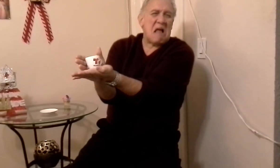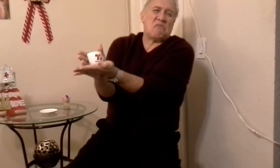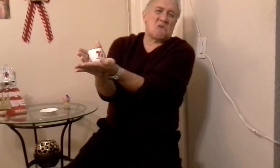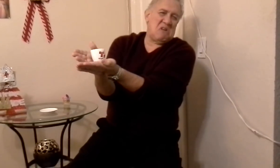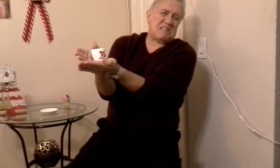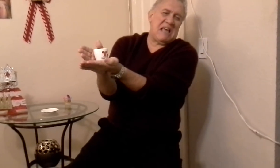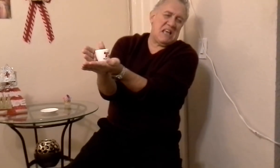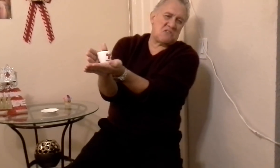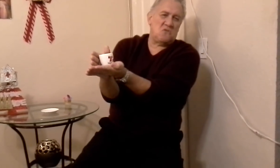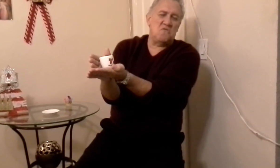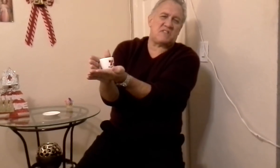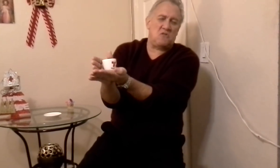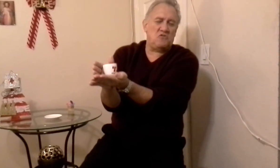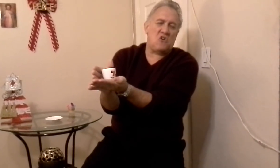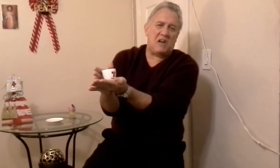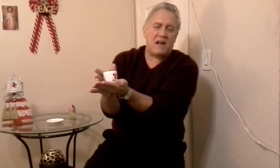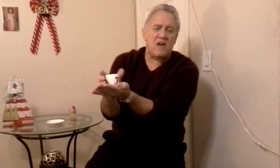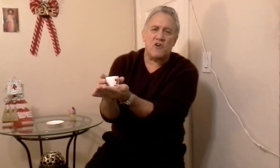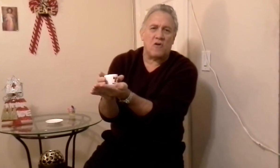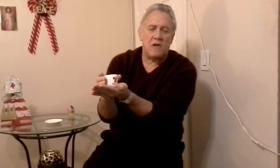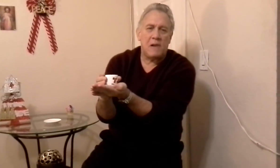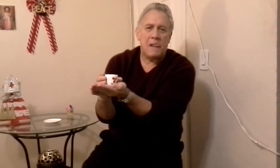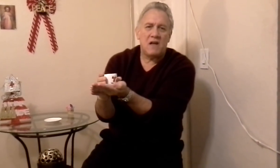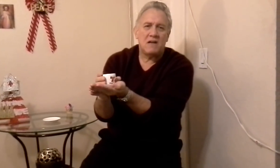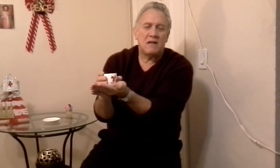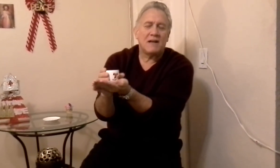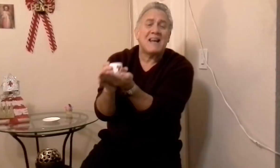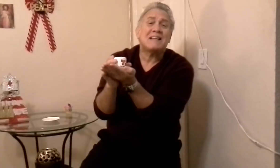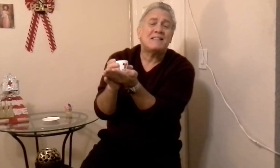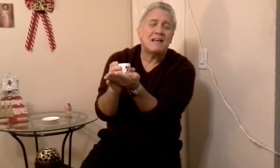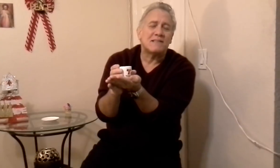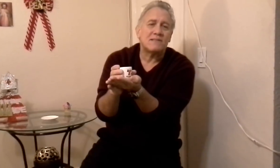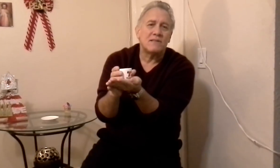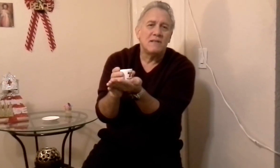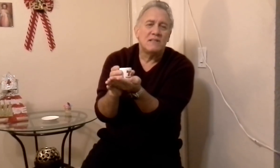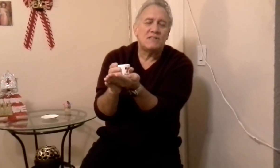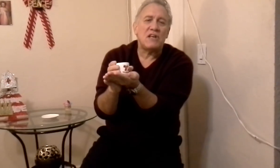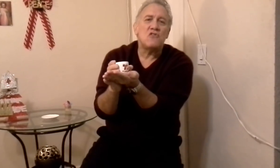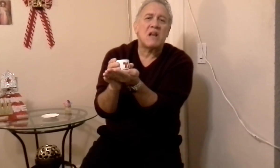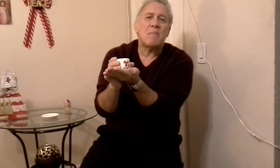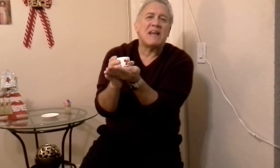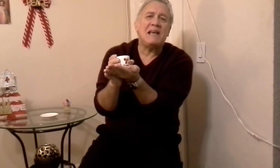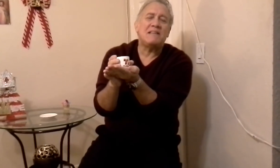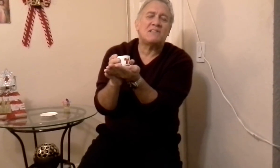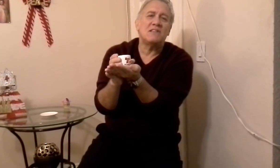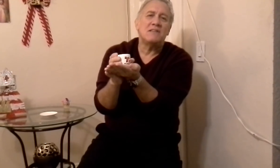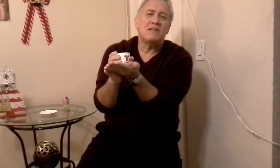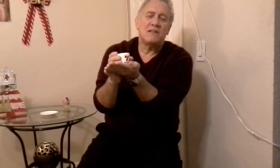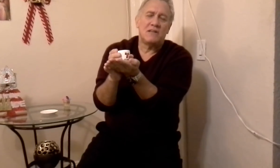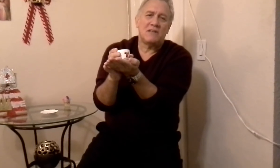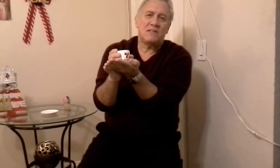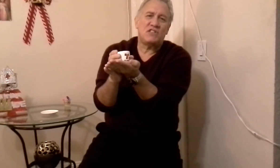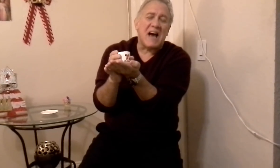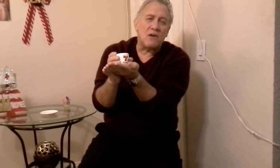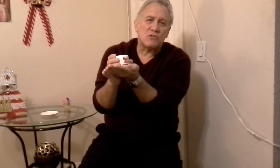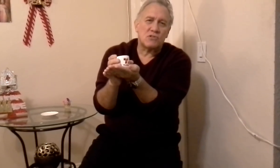¿cuánto cuesta eso? ¿un dólar? No, no, gracias, señora Marilis, Llanos,